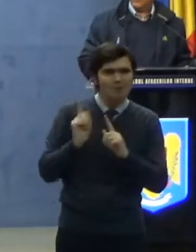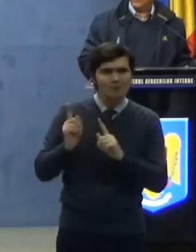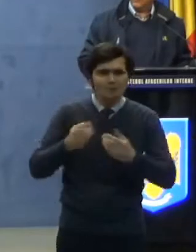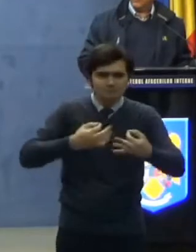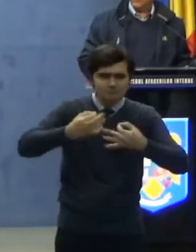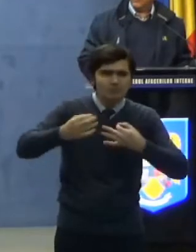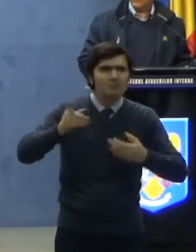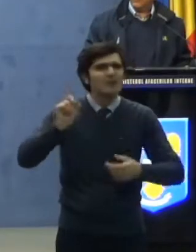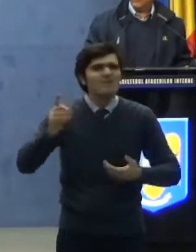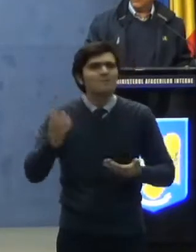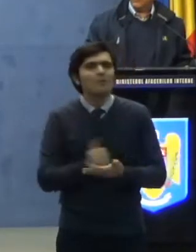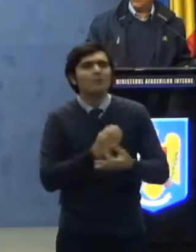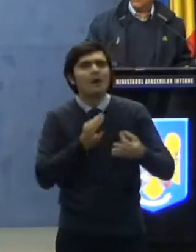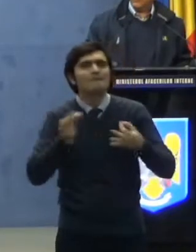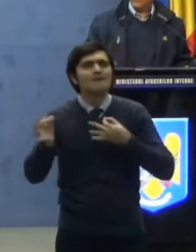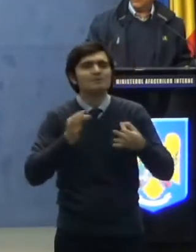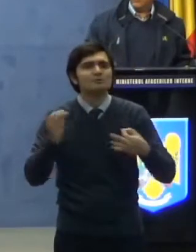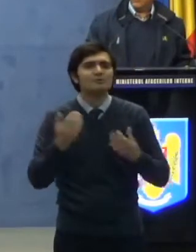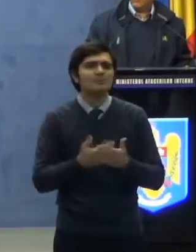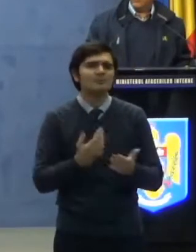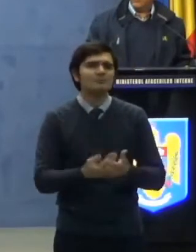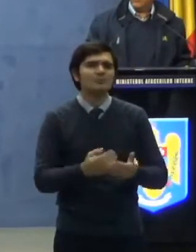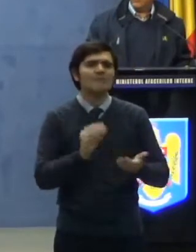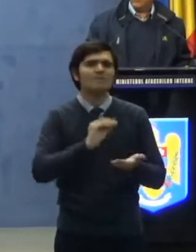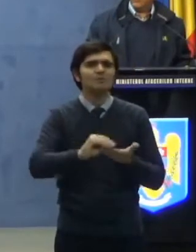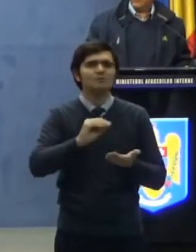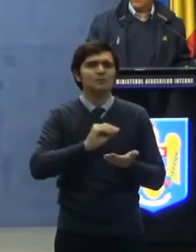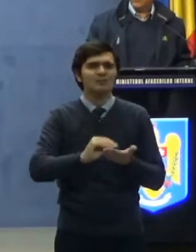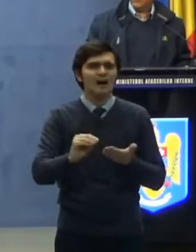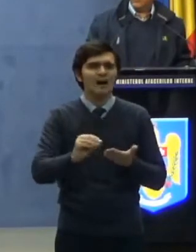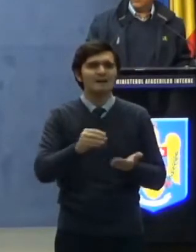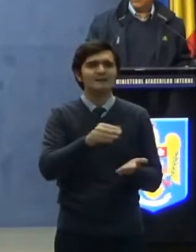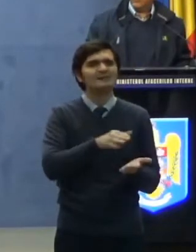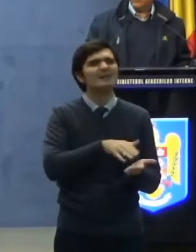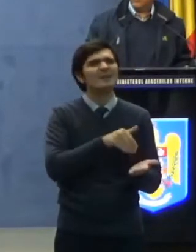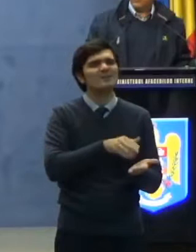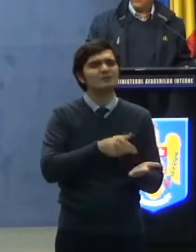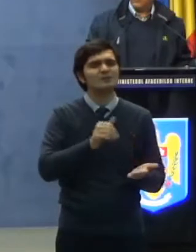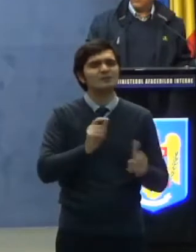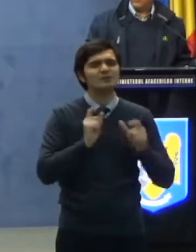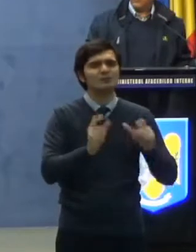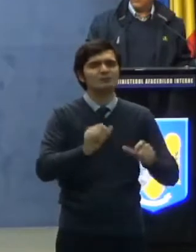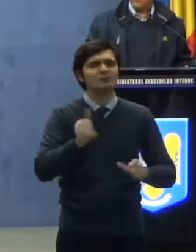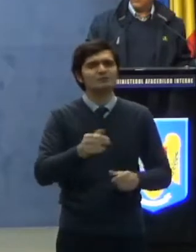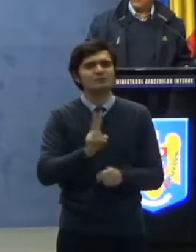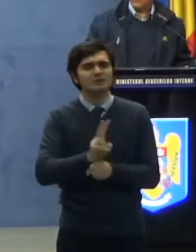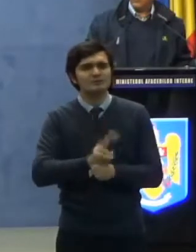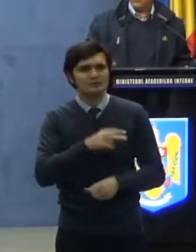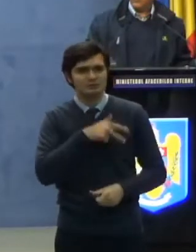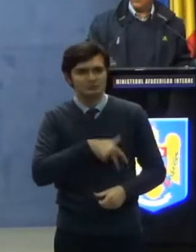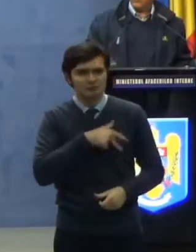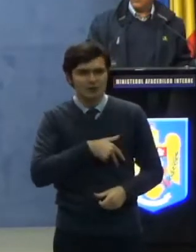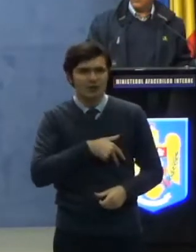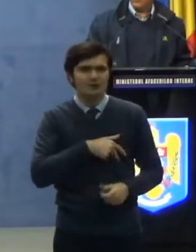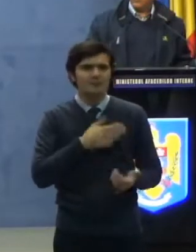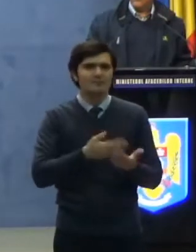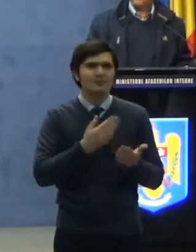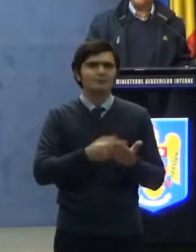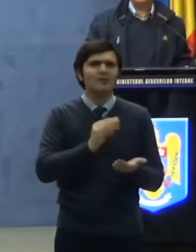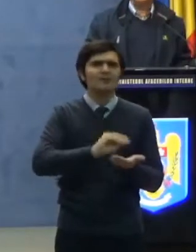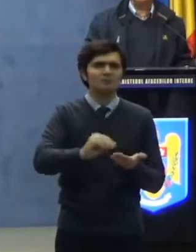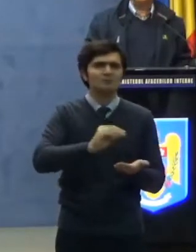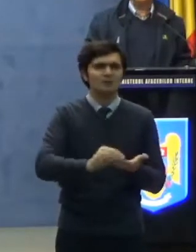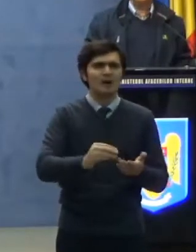de a funcționa serviciile de protecție și asistență socială, funcționarea